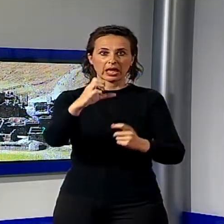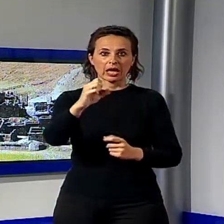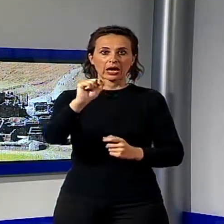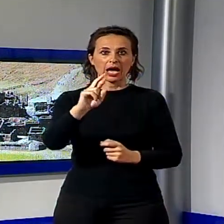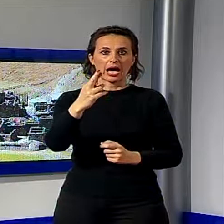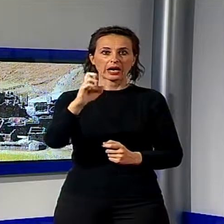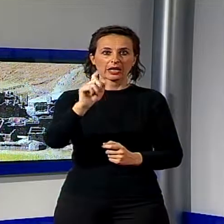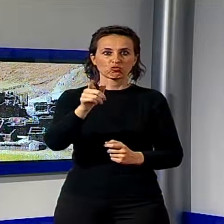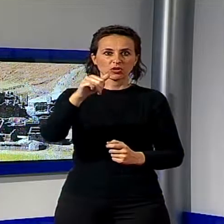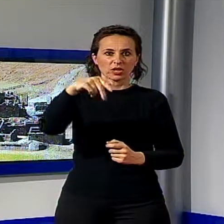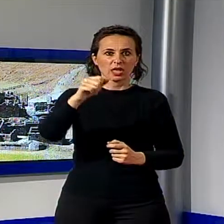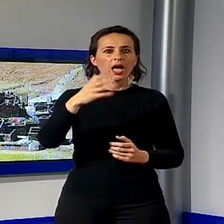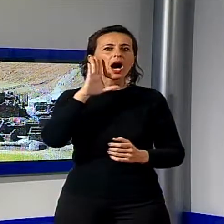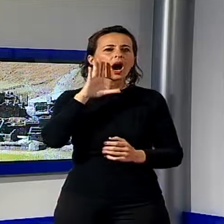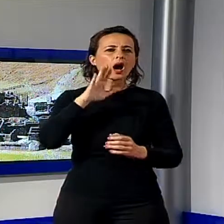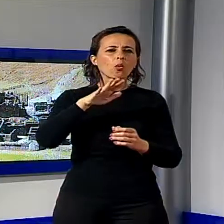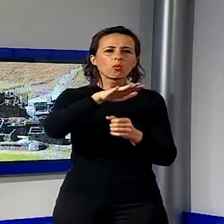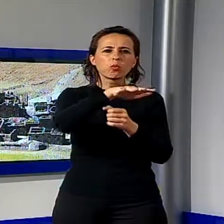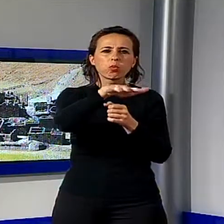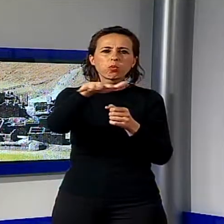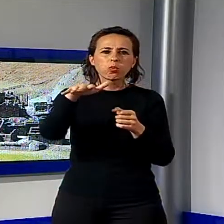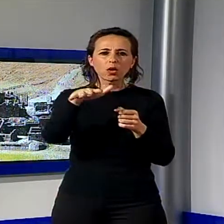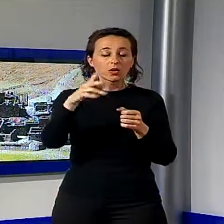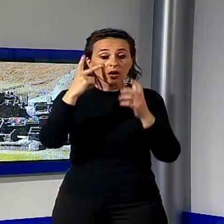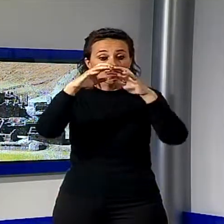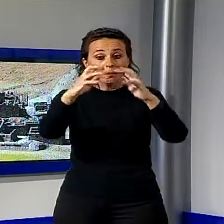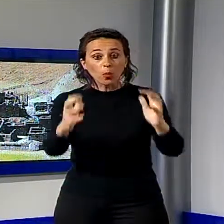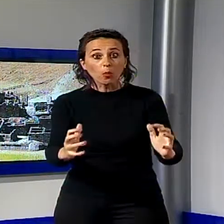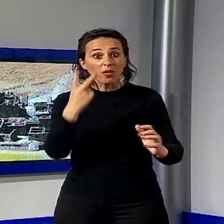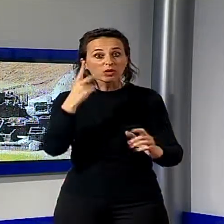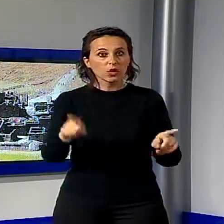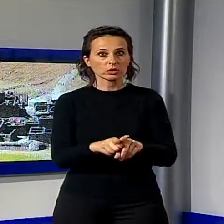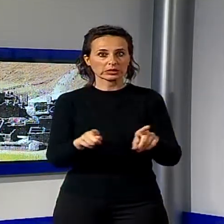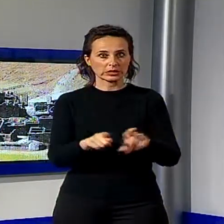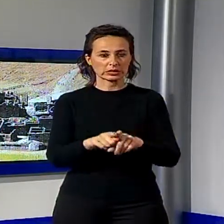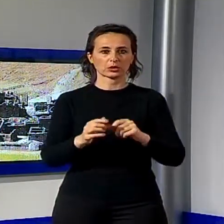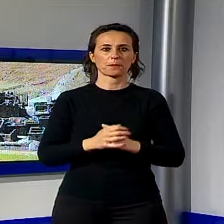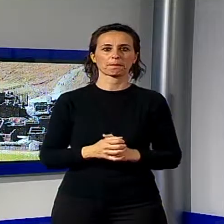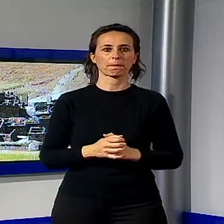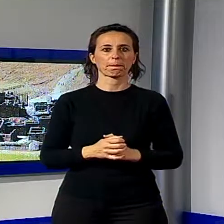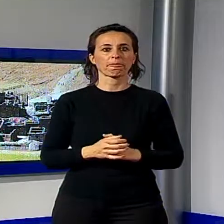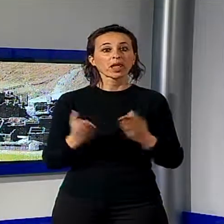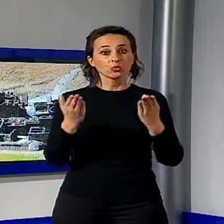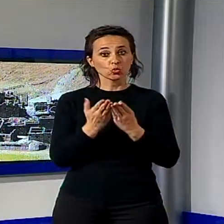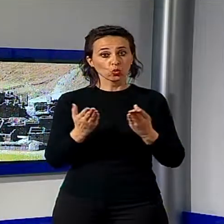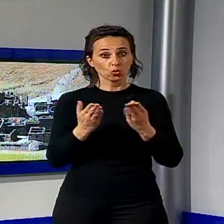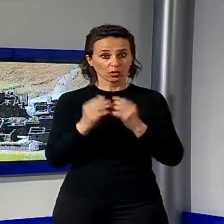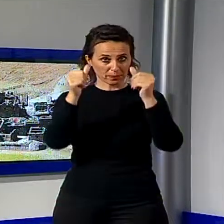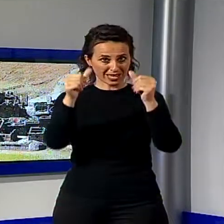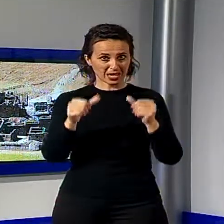paesino l'ultima volta che il lago è stato prosciugato. Gli studi preliminari, si legge nel bando, dovranno prendere